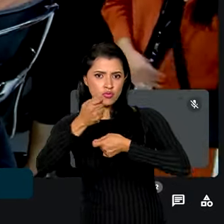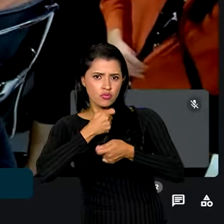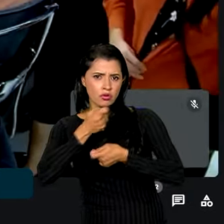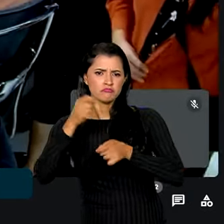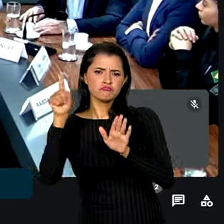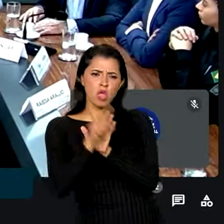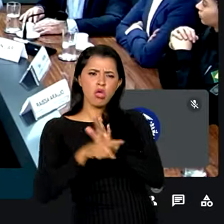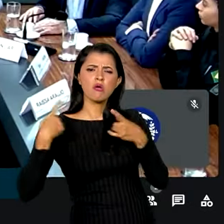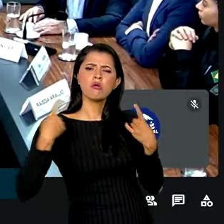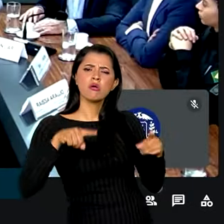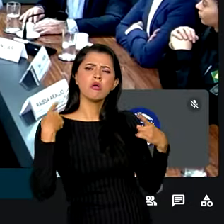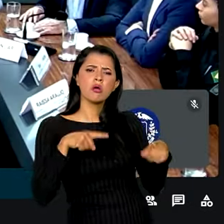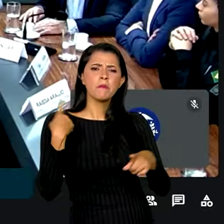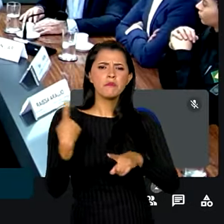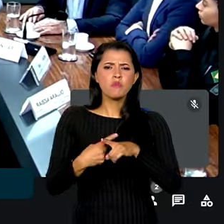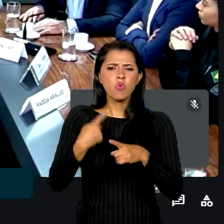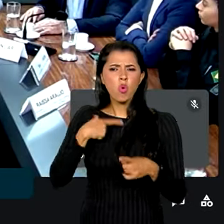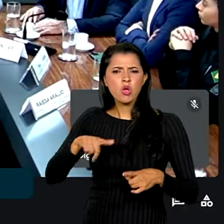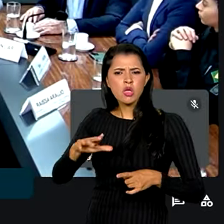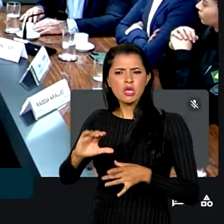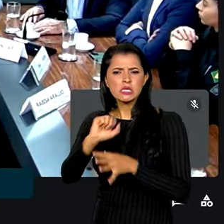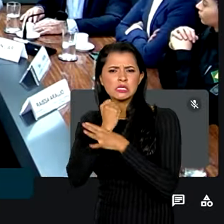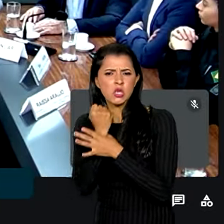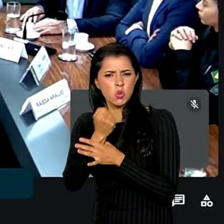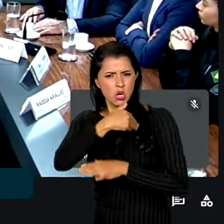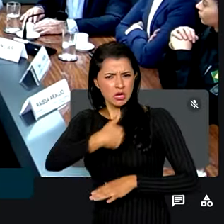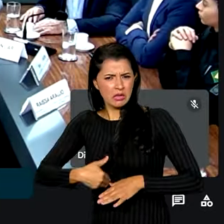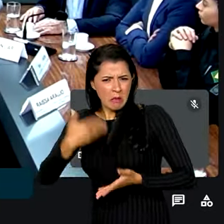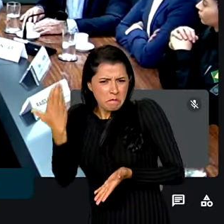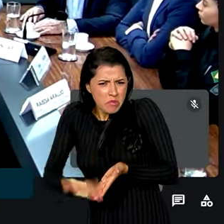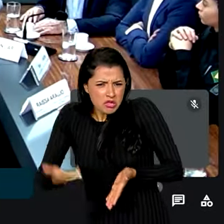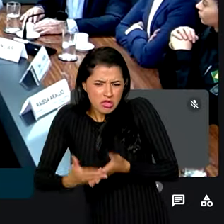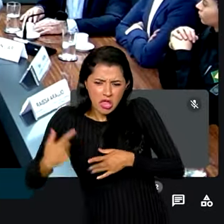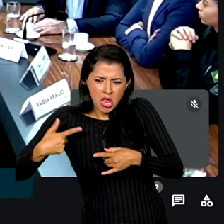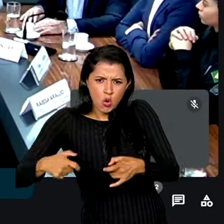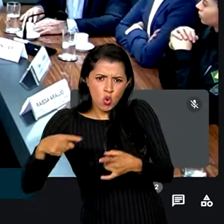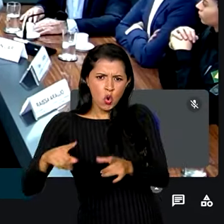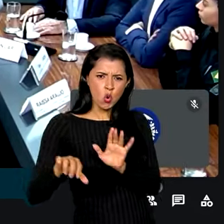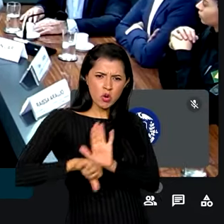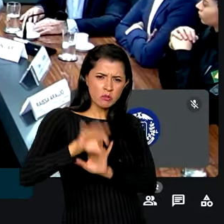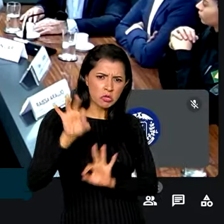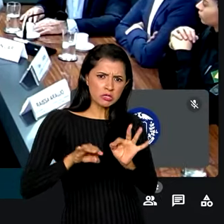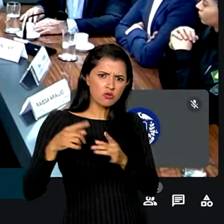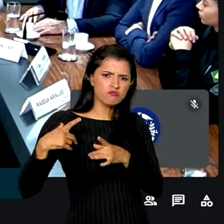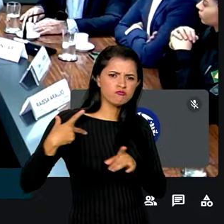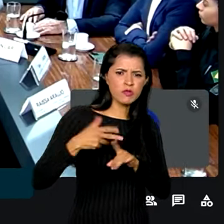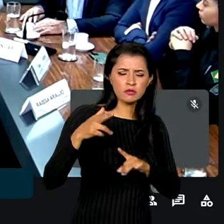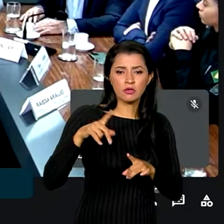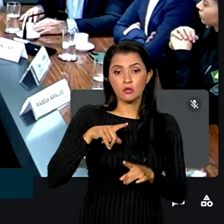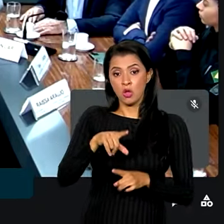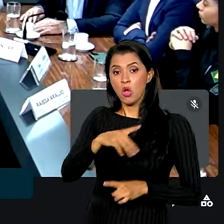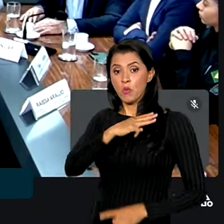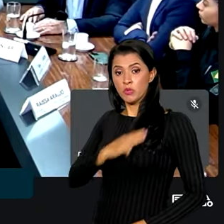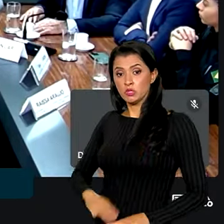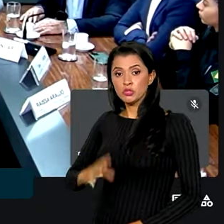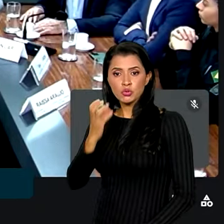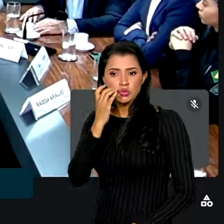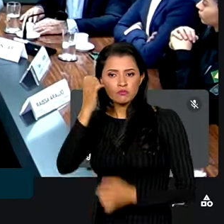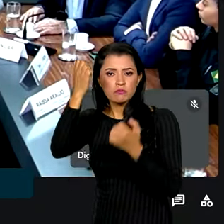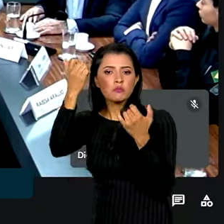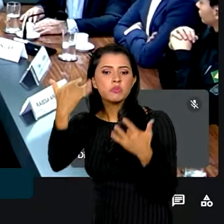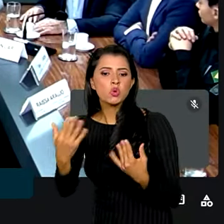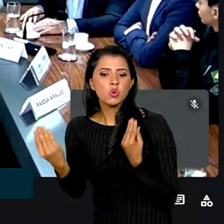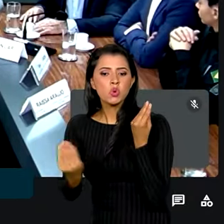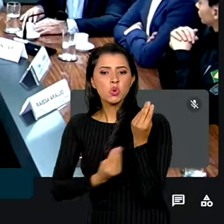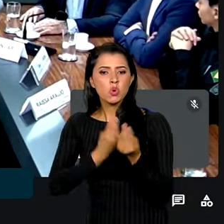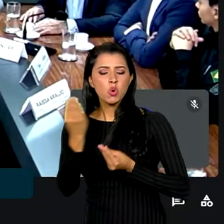questionado sobre se as forças de segurança pública estão perdendo a guerra para o crime organizado, o ministro da Justiça explicou